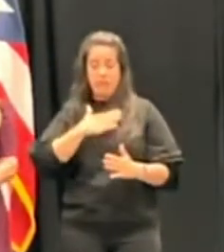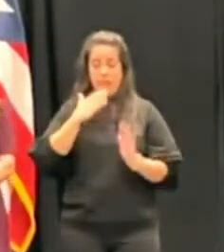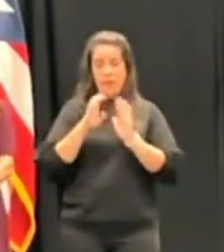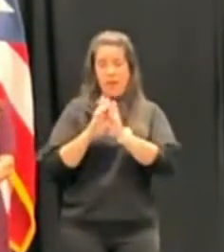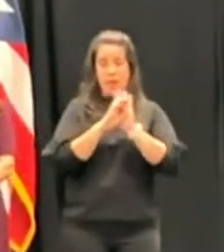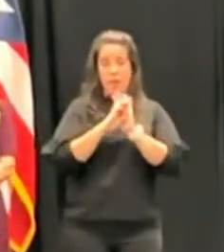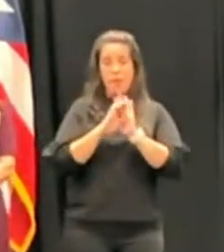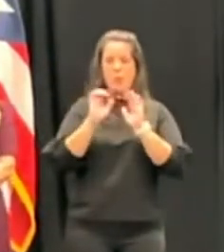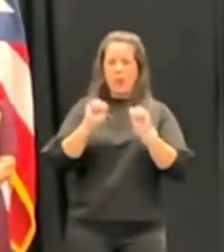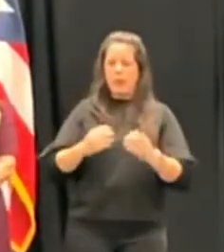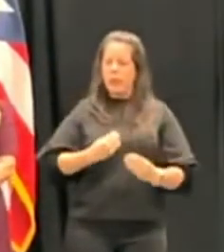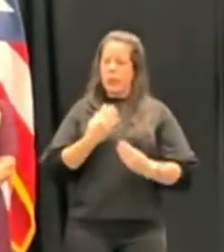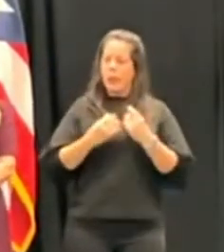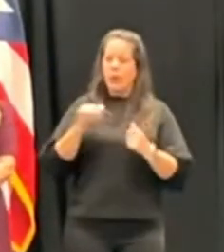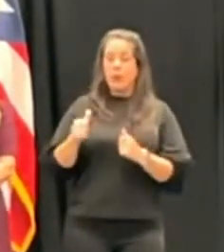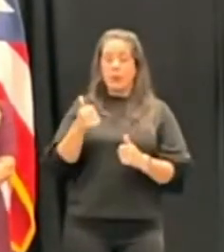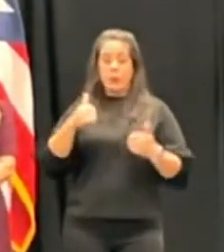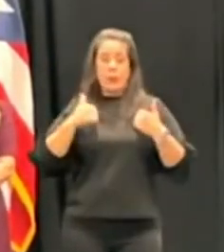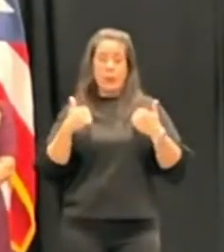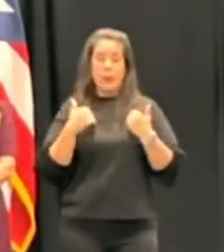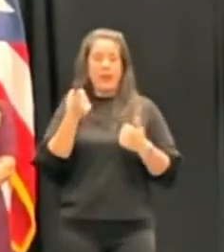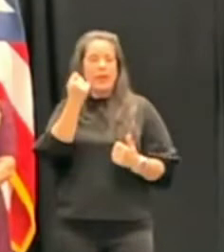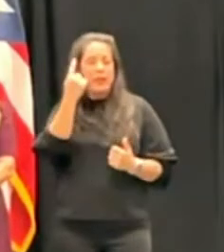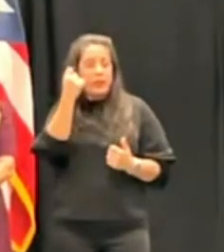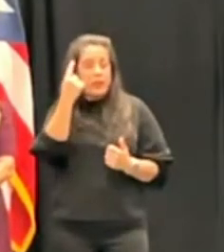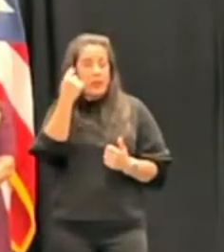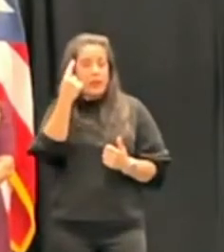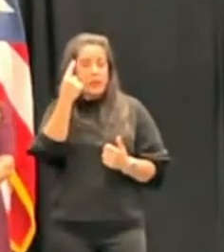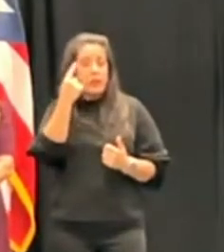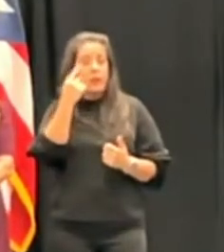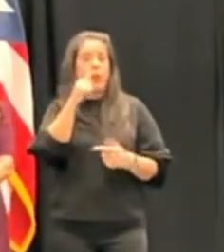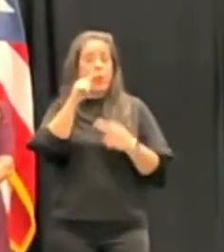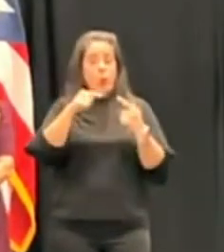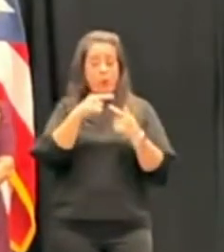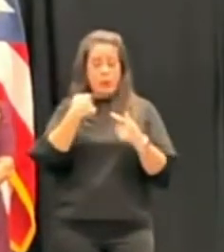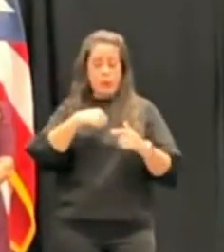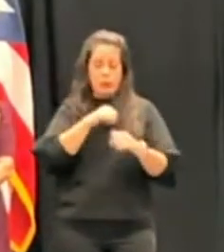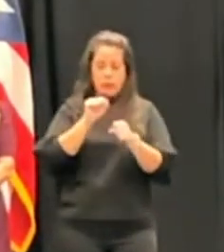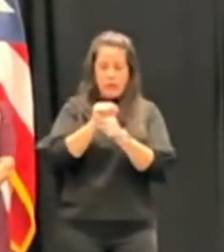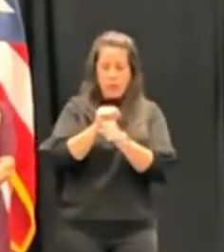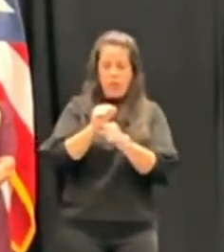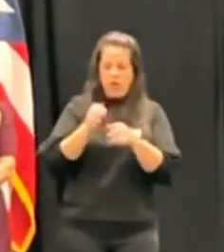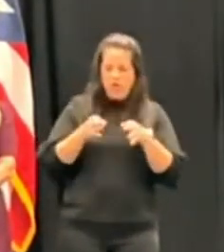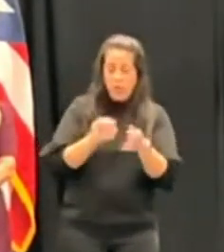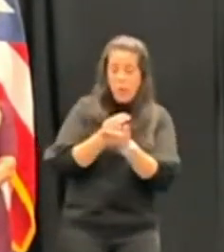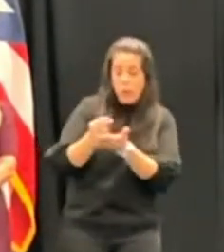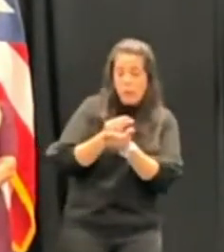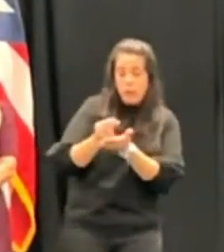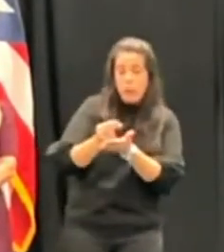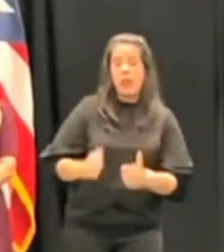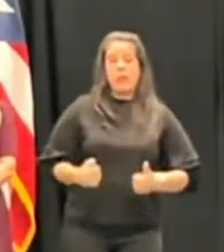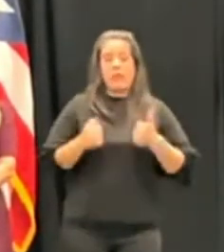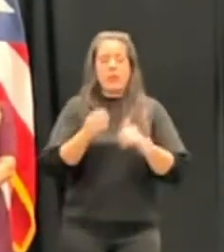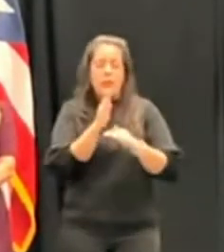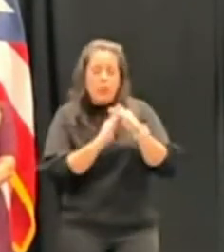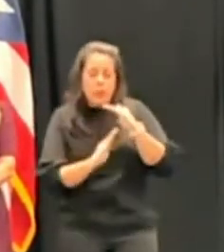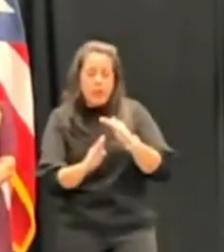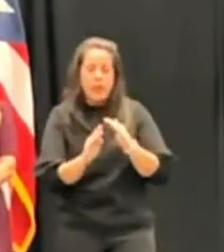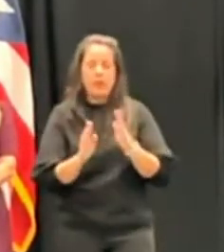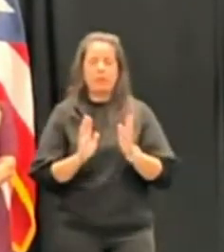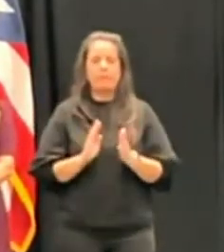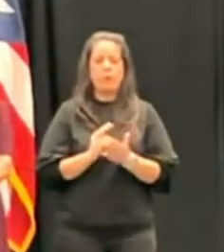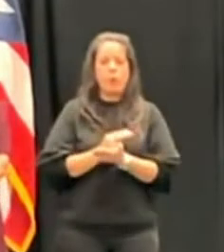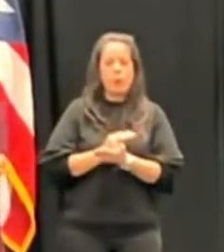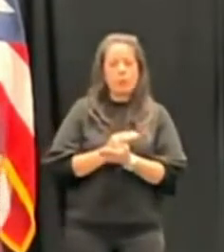inspiración para que nuestros jóvenes entiendan que cuando se trabaja de manera honesta y se vive la vida con humildad y con honradez